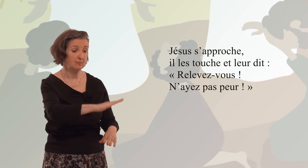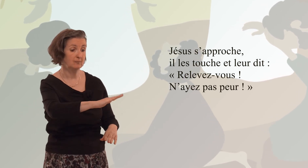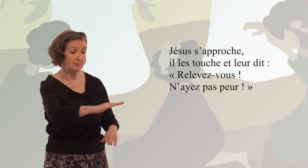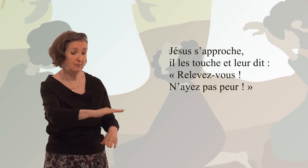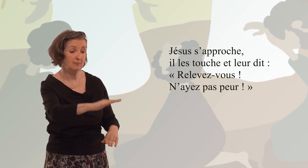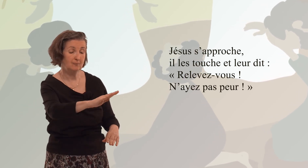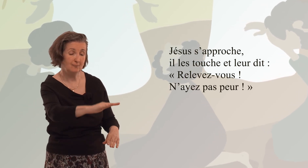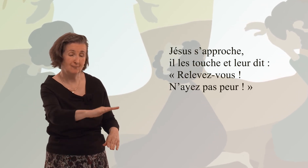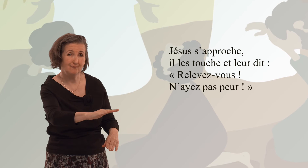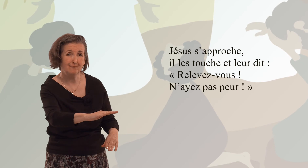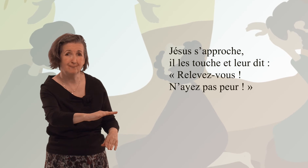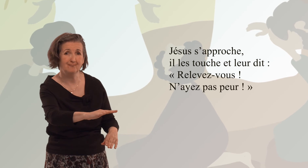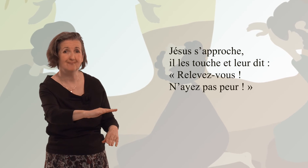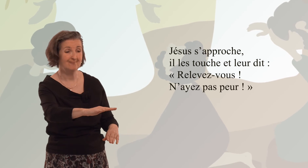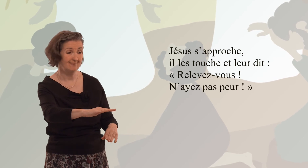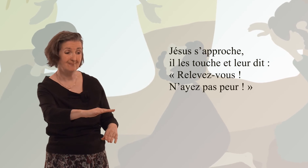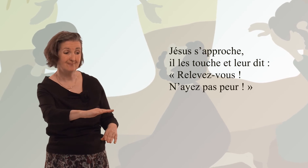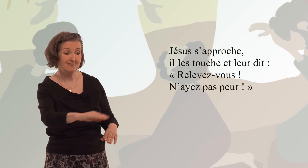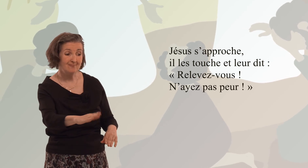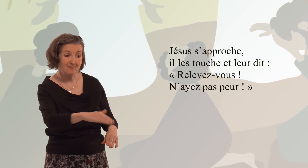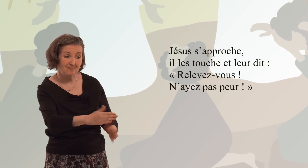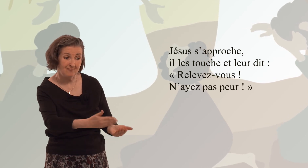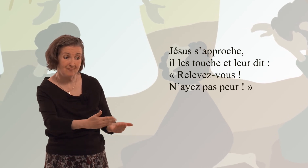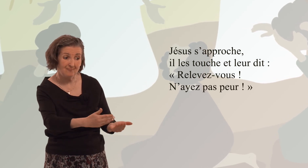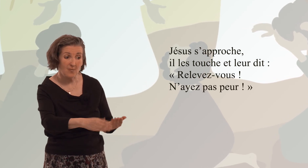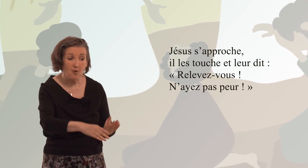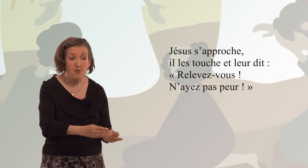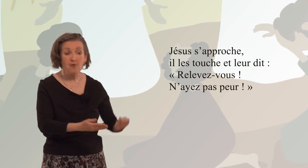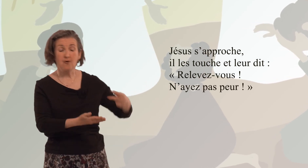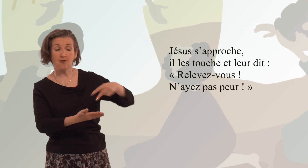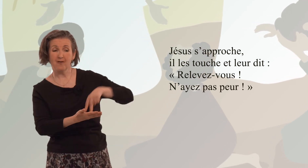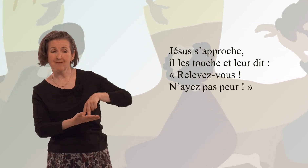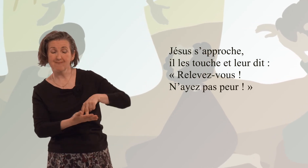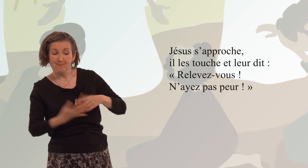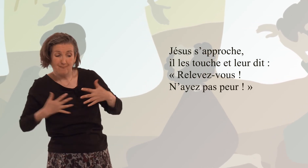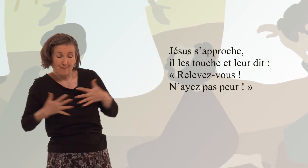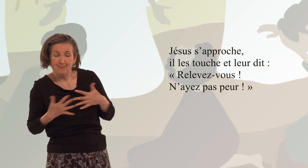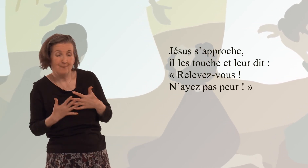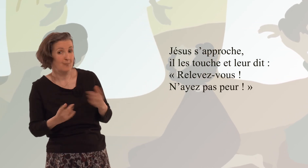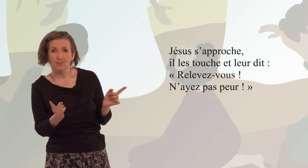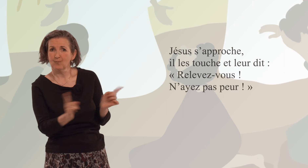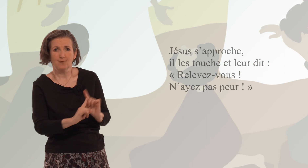« Relevez-vous, n'ayez pas peur. »